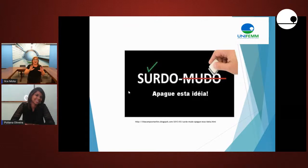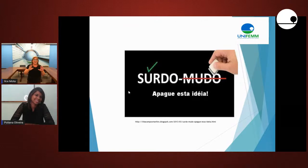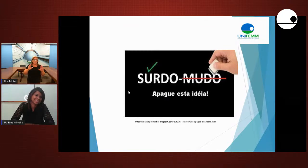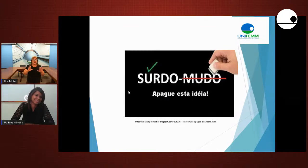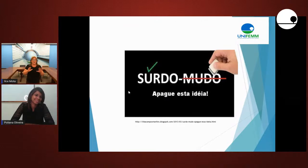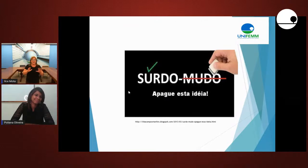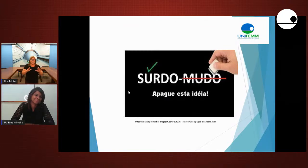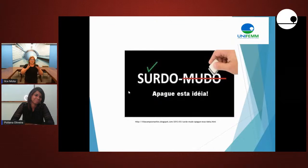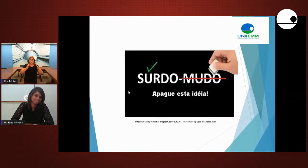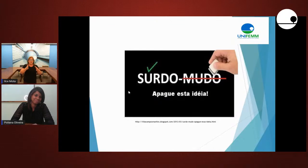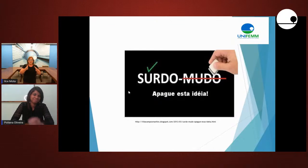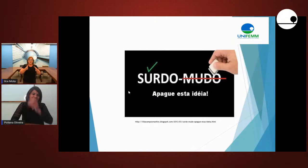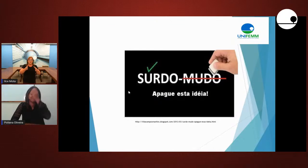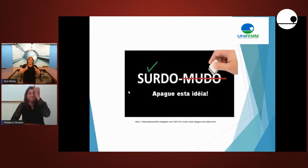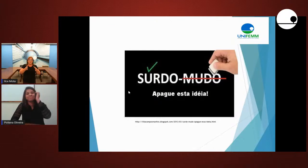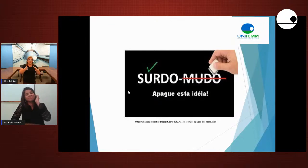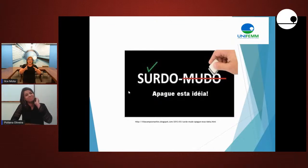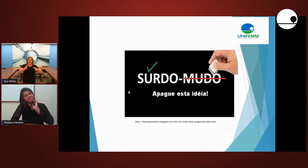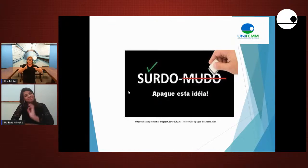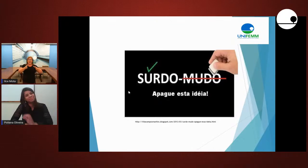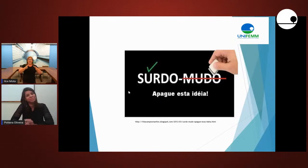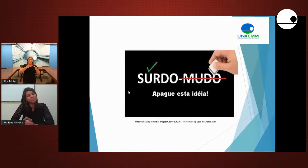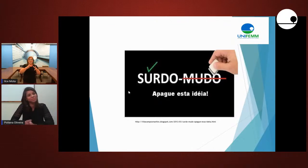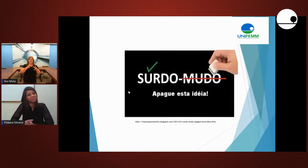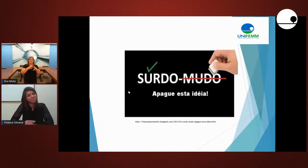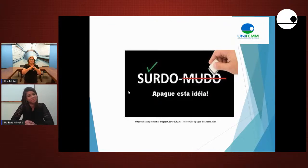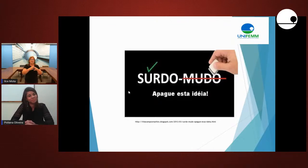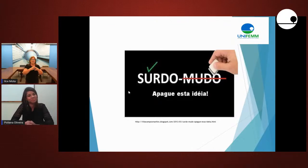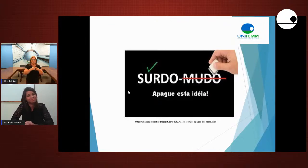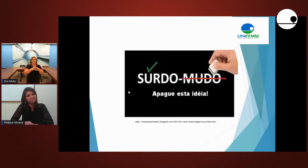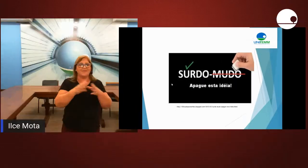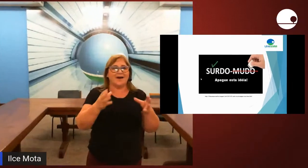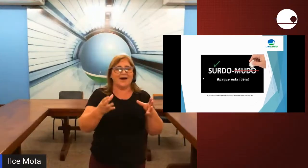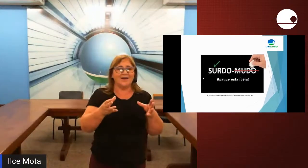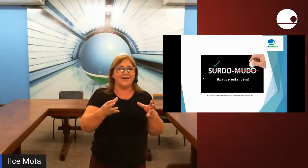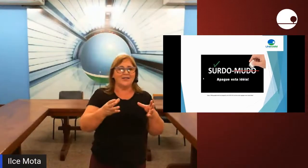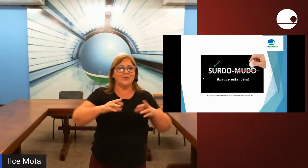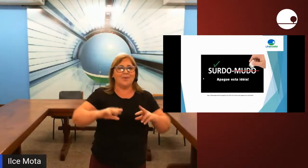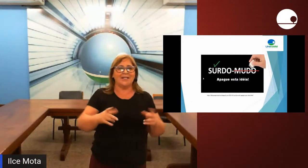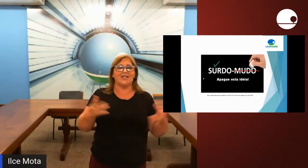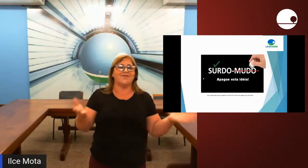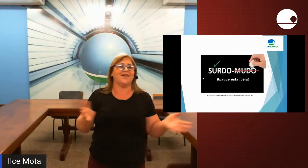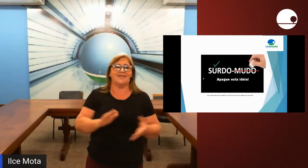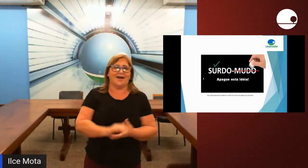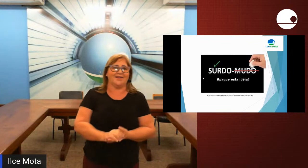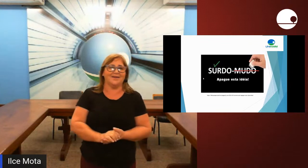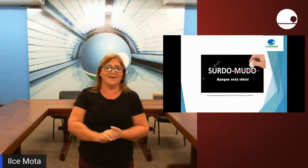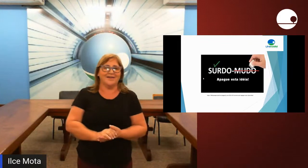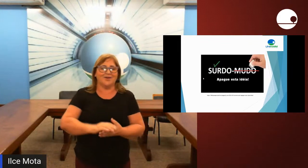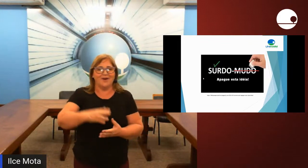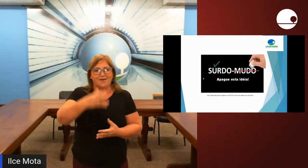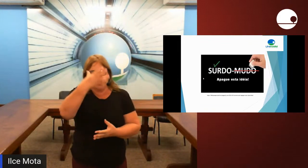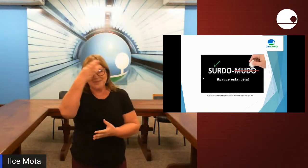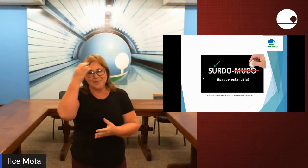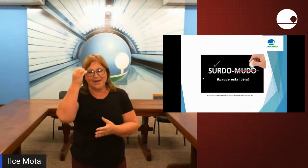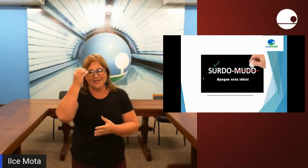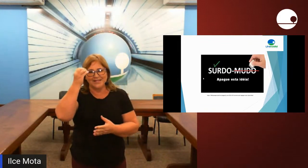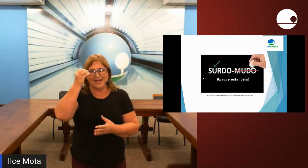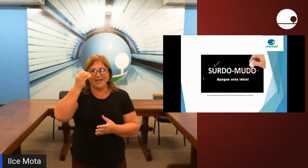mais, não. Surdo, ele é uma pessoa que fala de uma maneira diferenciada. Então, vamos apagar essa ideia.